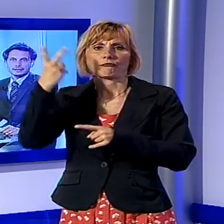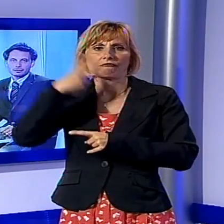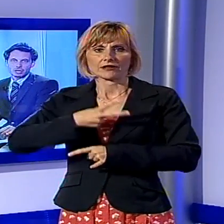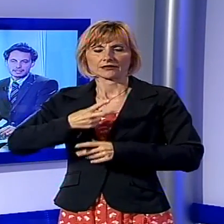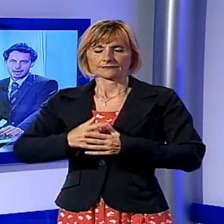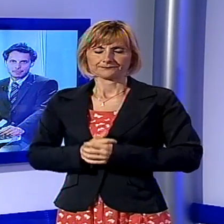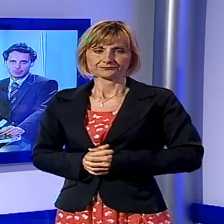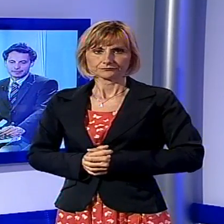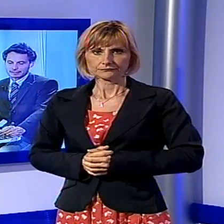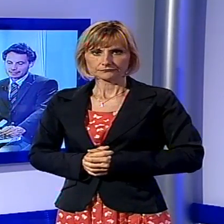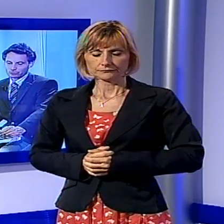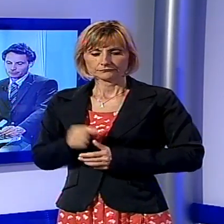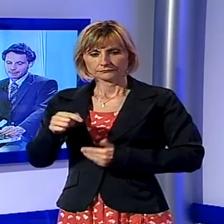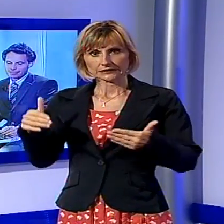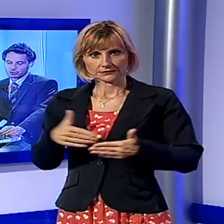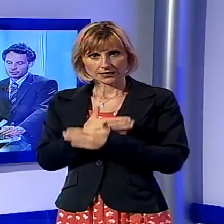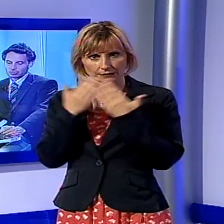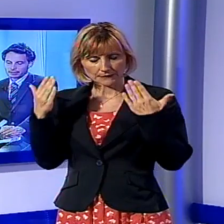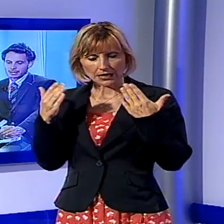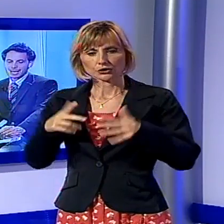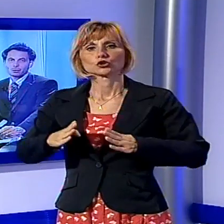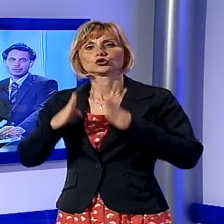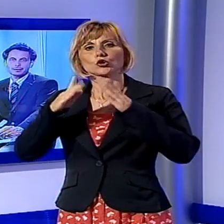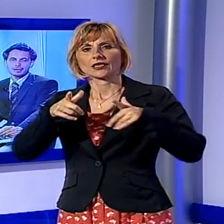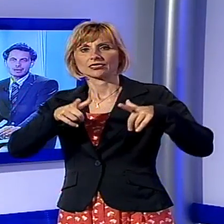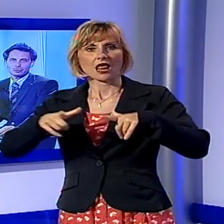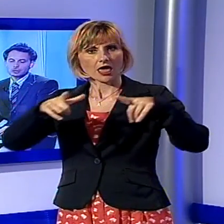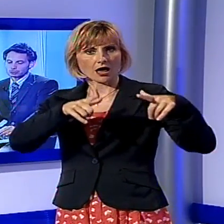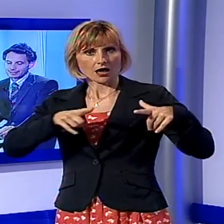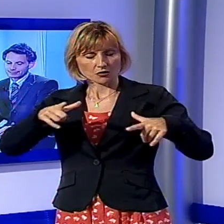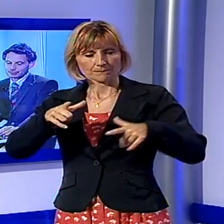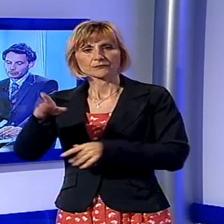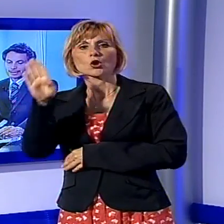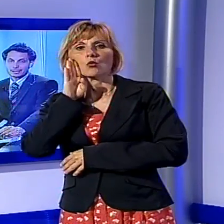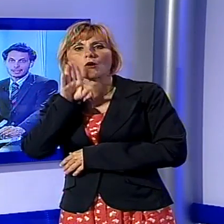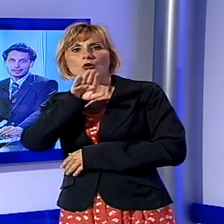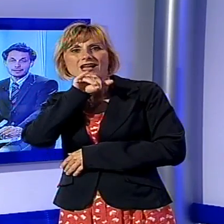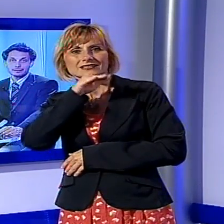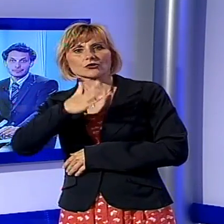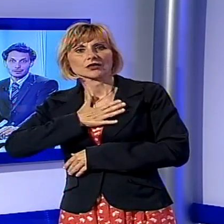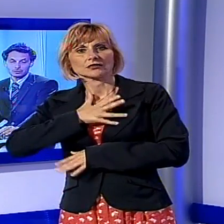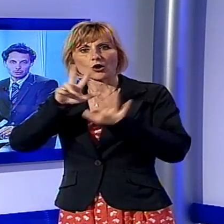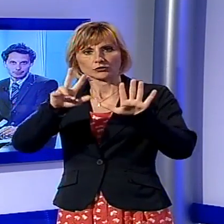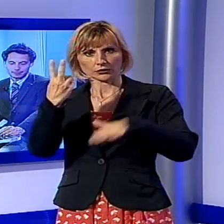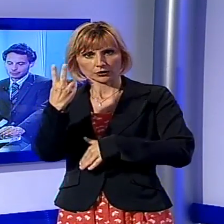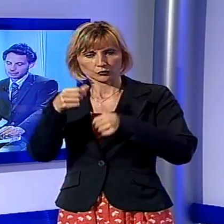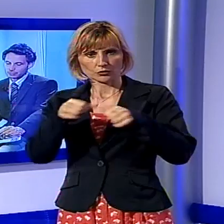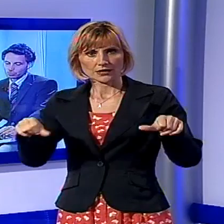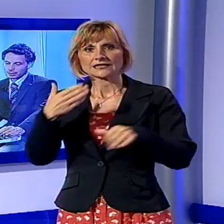Tragedia questa mattina sulla spiaggia di Torre del Lago. Un anziano di 82 anni di San Vito alle porte di Lucca,